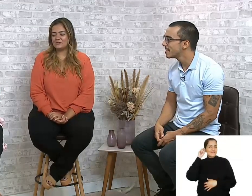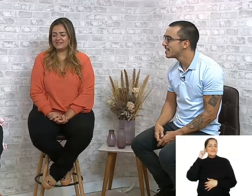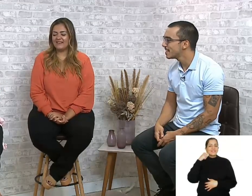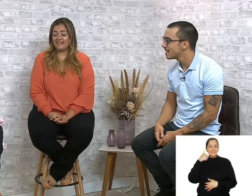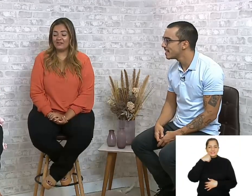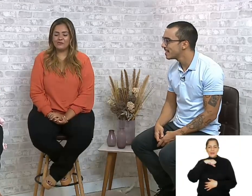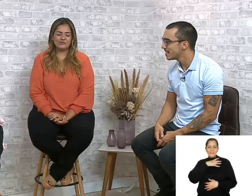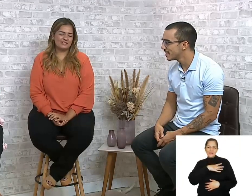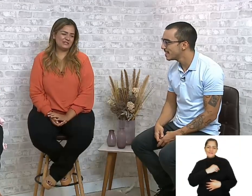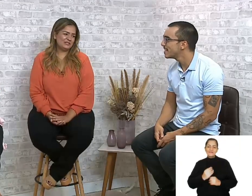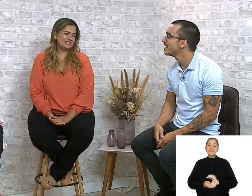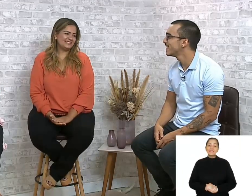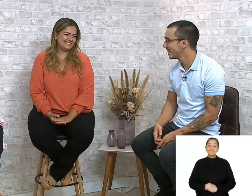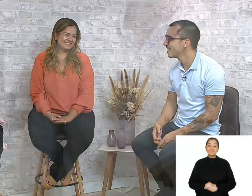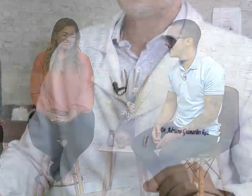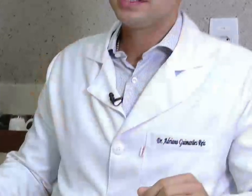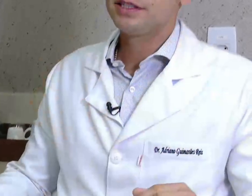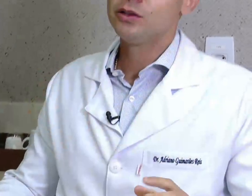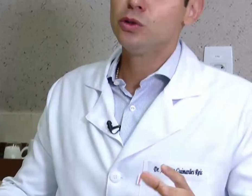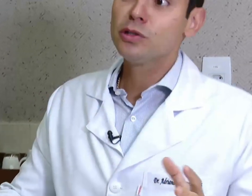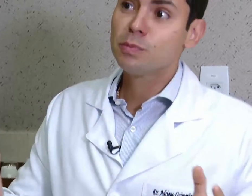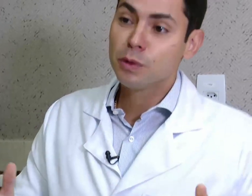feliz quando eu soube que ela é ouvinte.